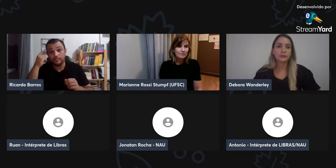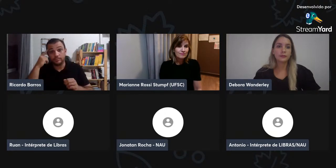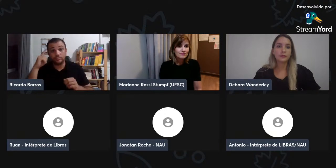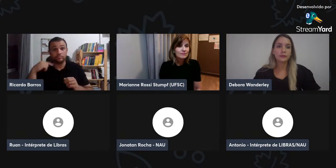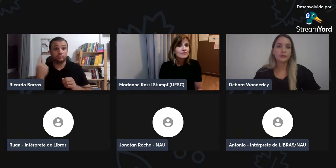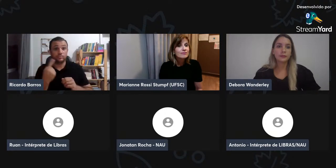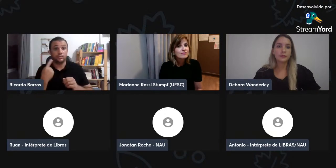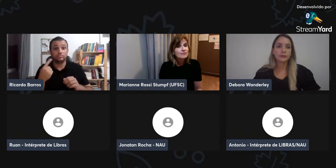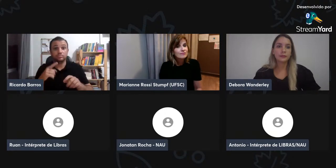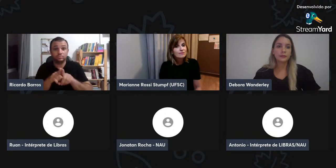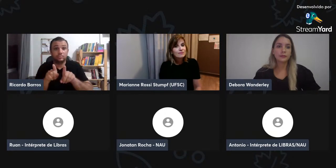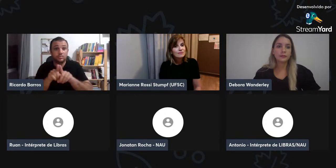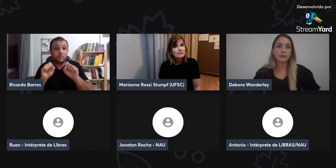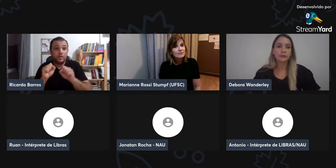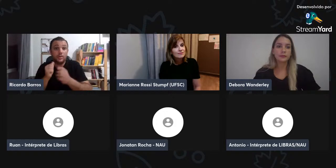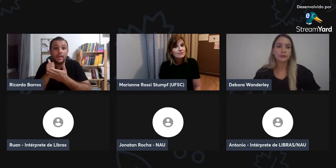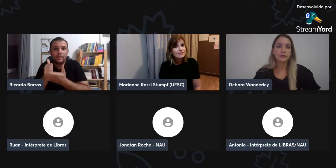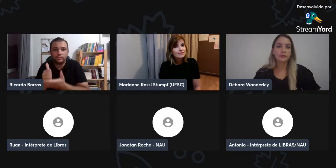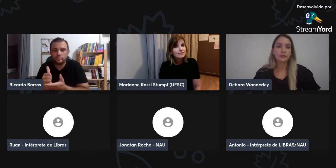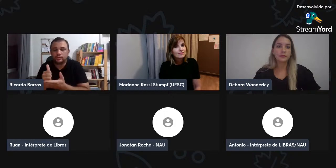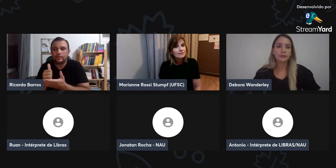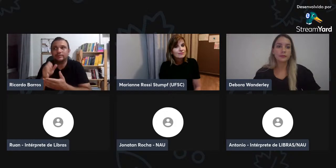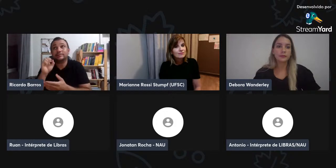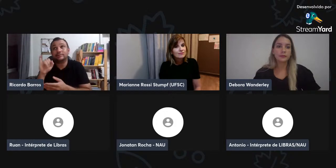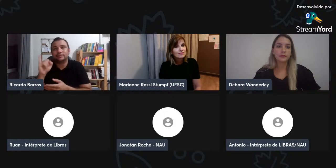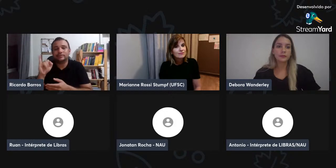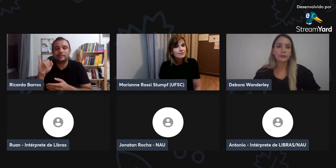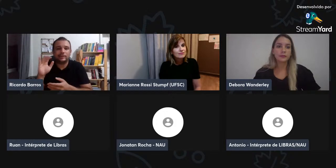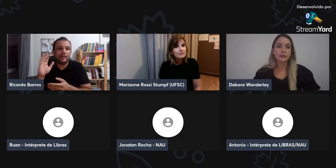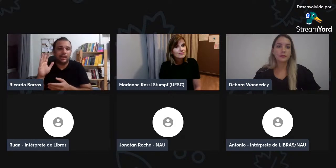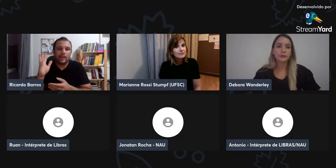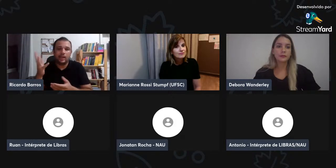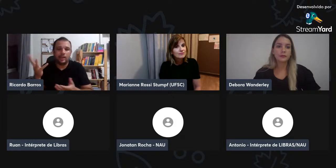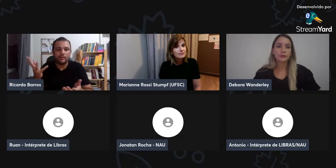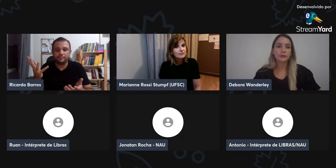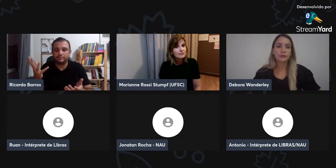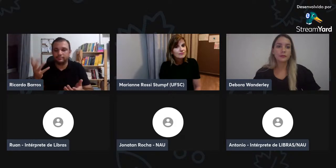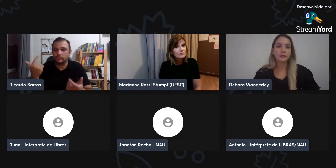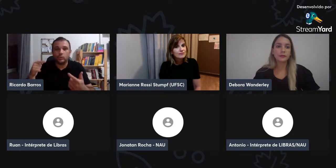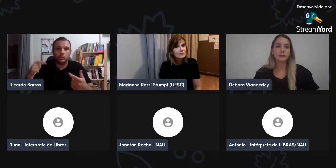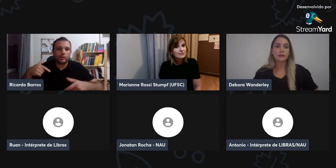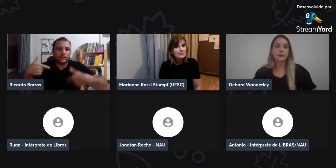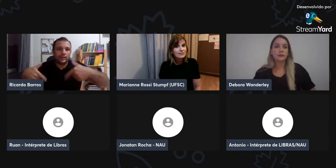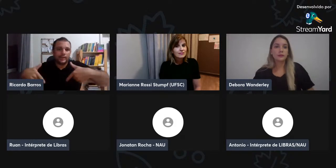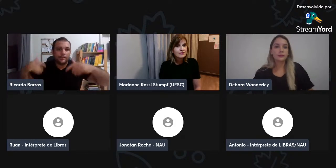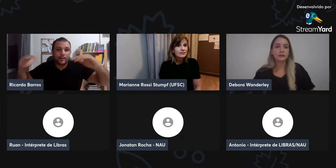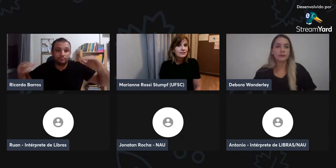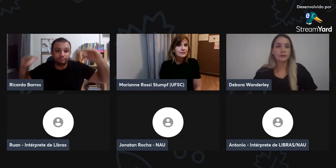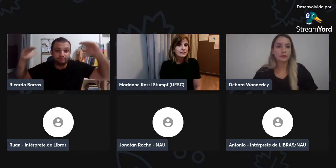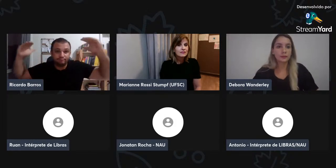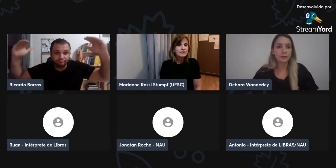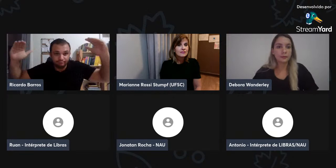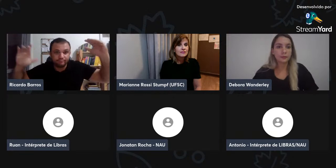Ótimo, maravilha. De fato, nós precisamos de verdade.